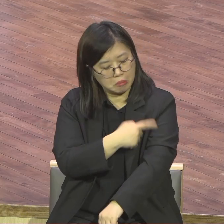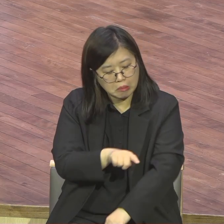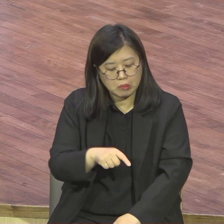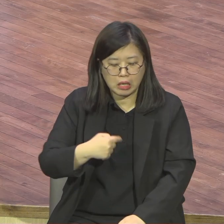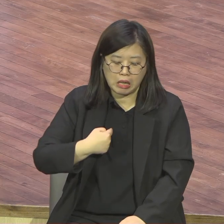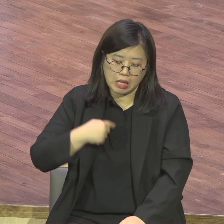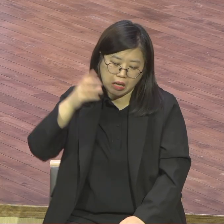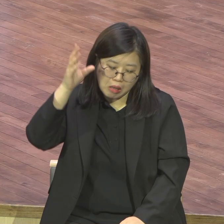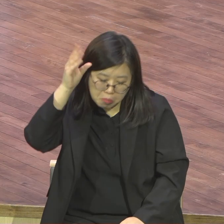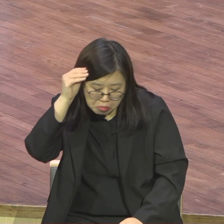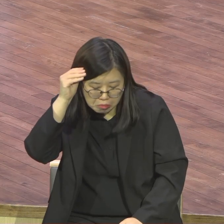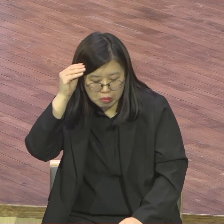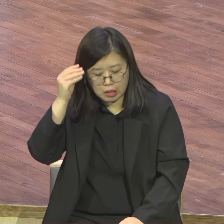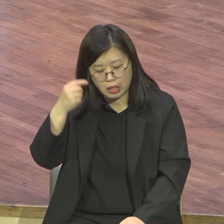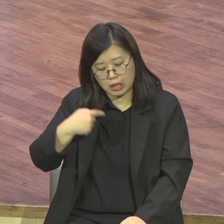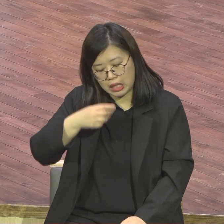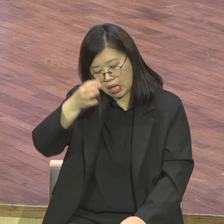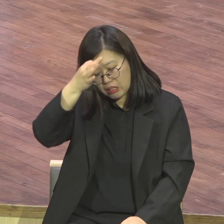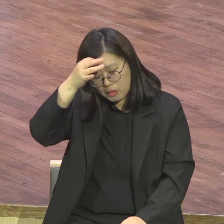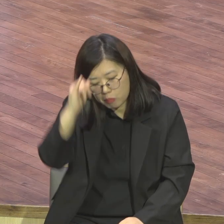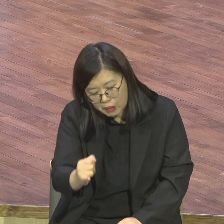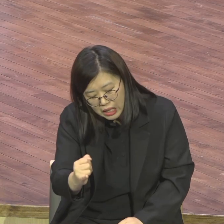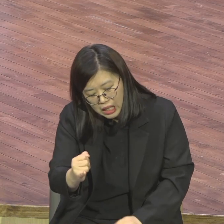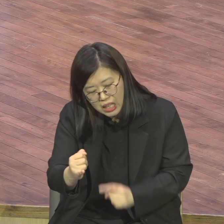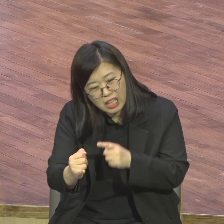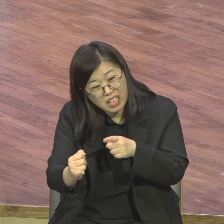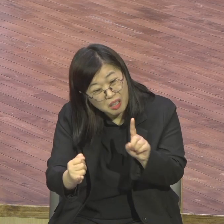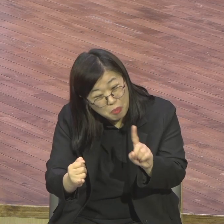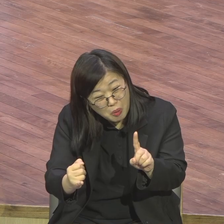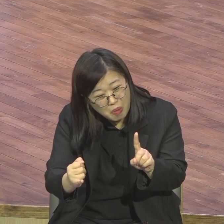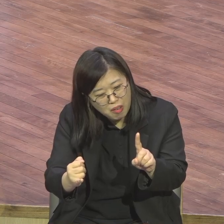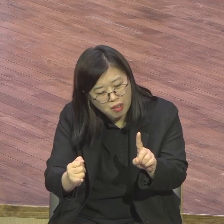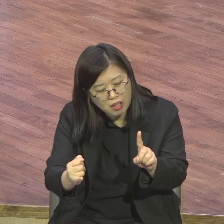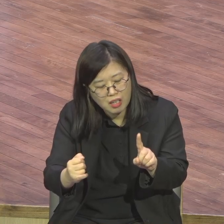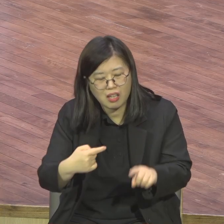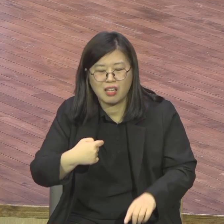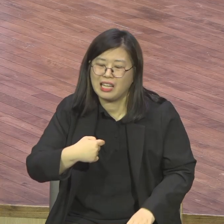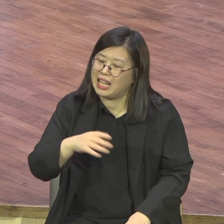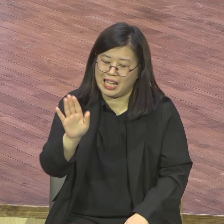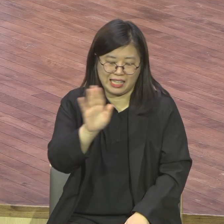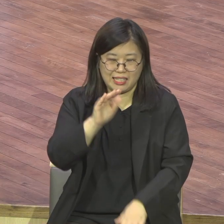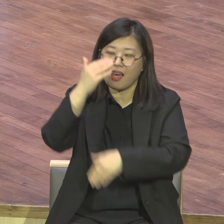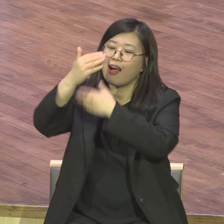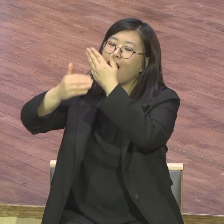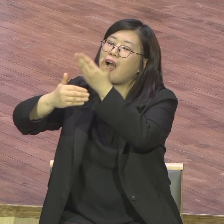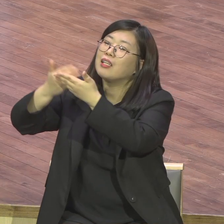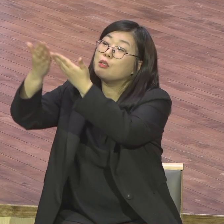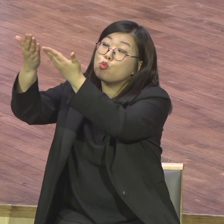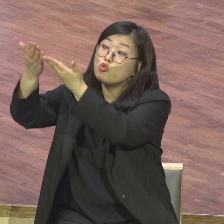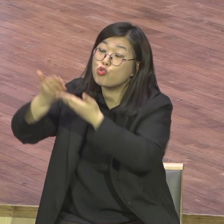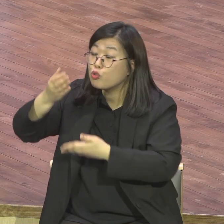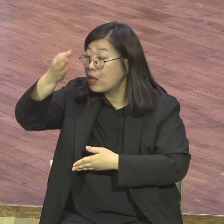상태입니다 무능 아닙니다 하나 여러분 큰 계획이 있습니다 어떻게 하면 알 수 있냐 사모늘입니다